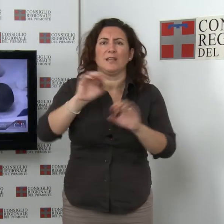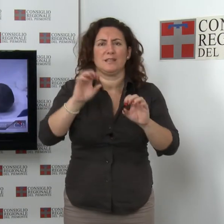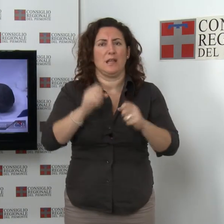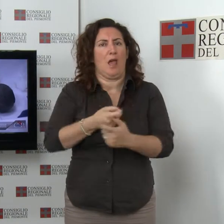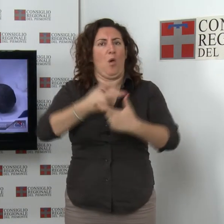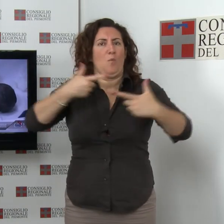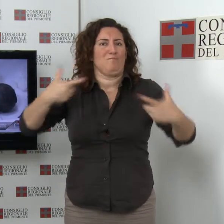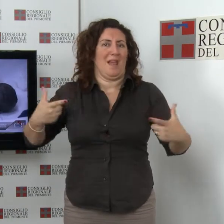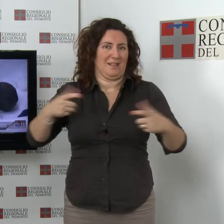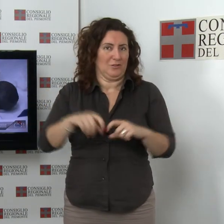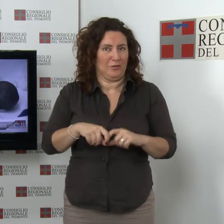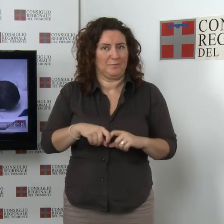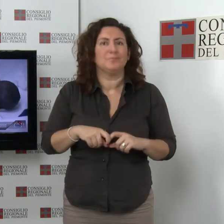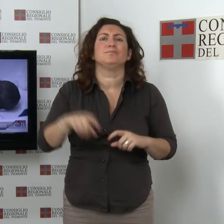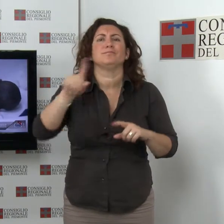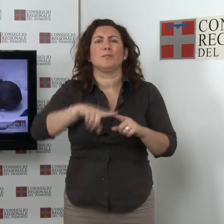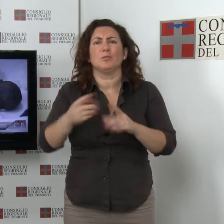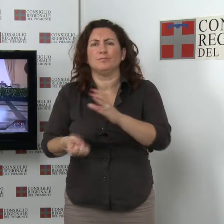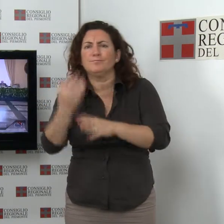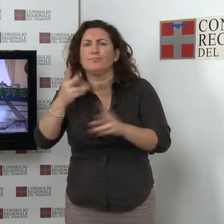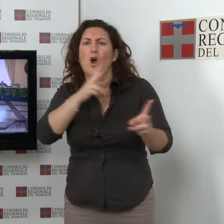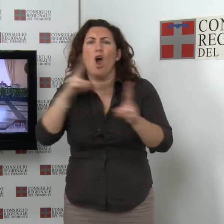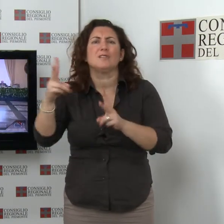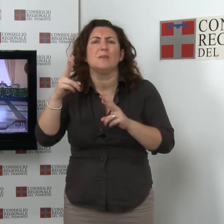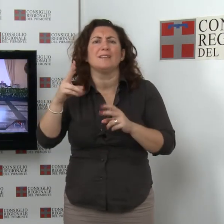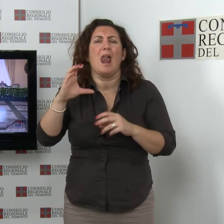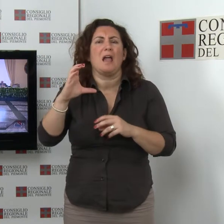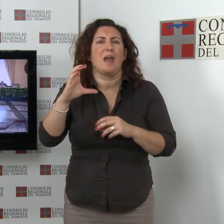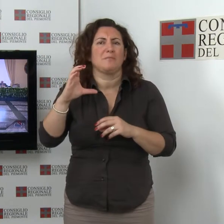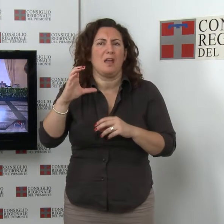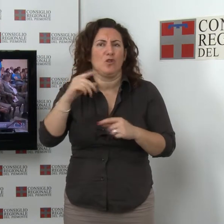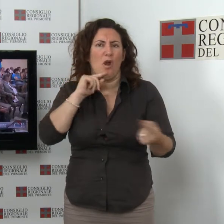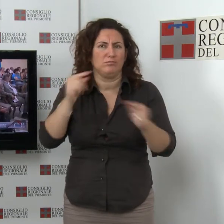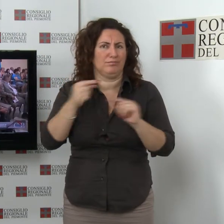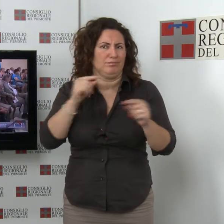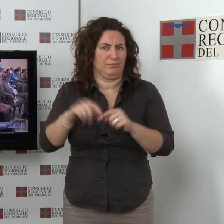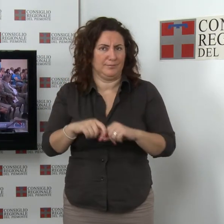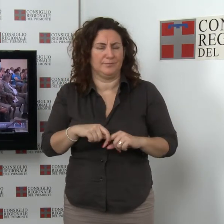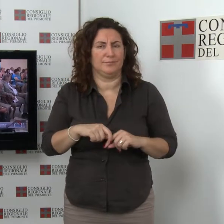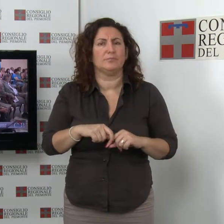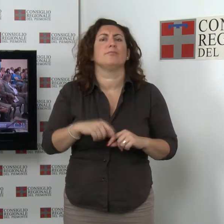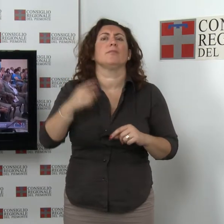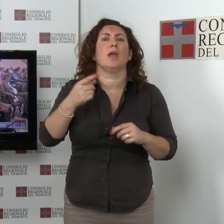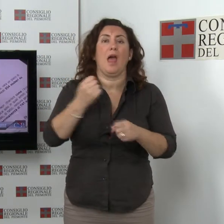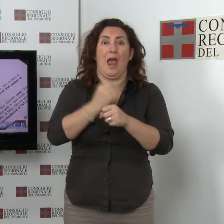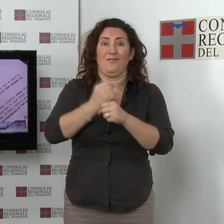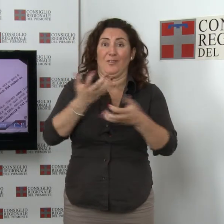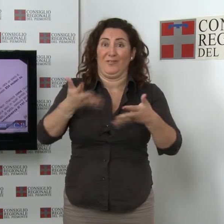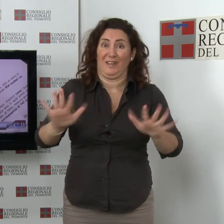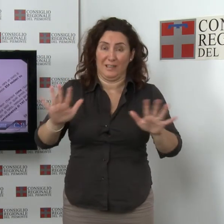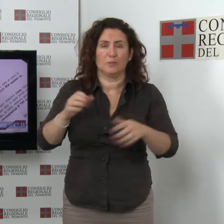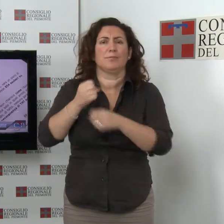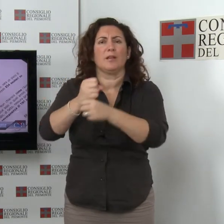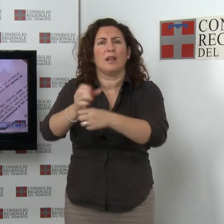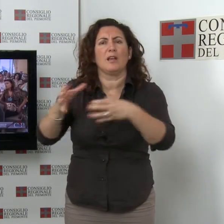'ipotesi di chiusura del punto nascite dell'ospedale di Carmagnola. Al termine dei lavori è stata ricevuta una delegazione di sindacati e dipendenti della